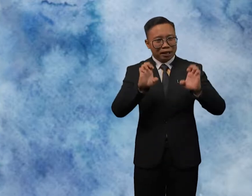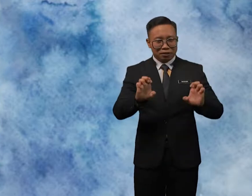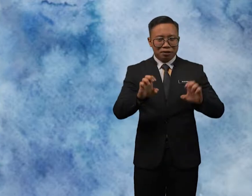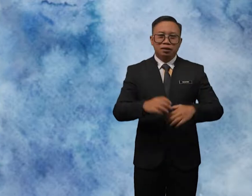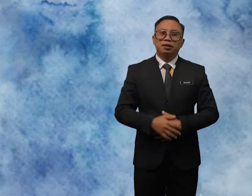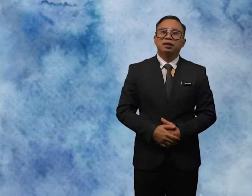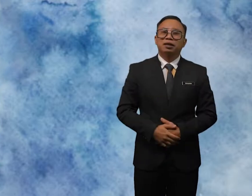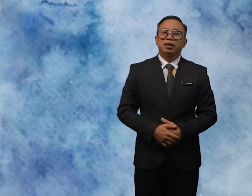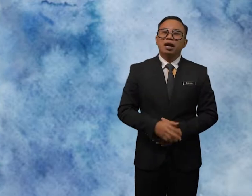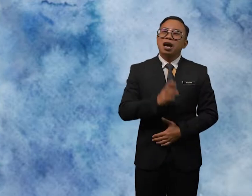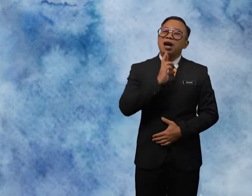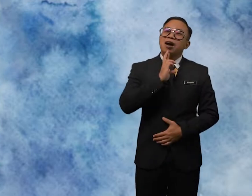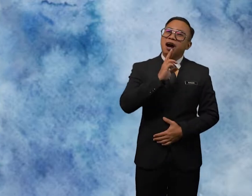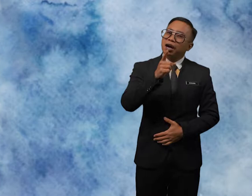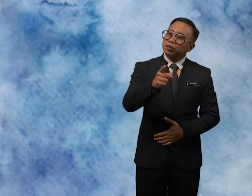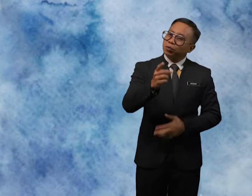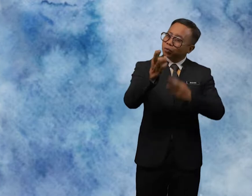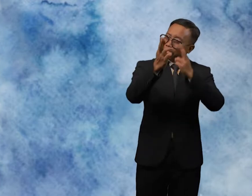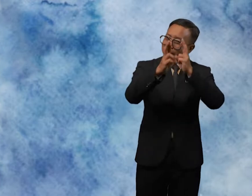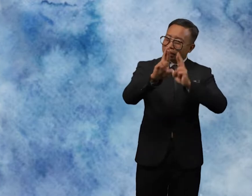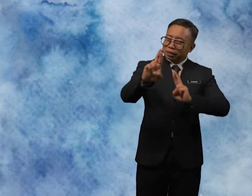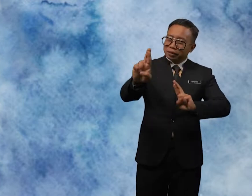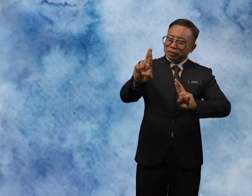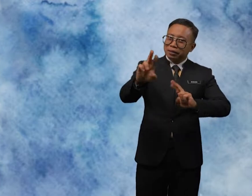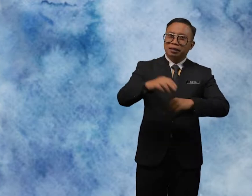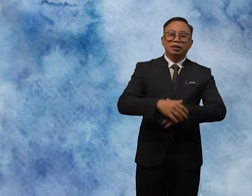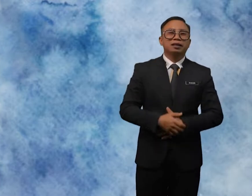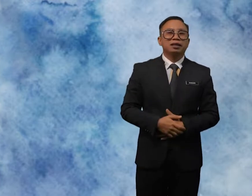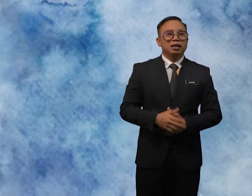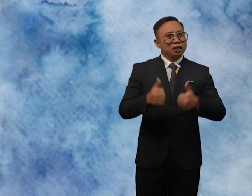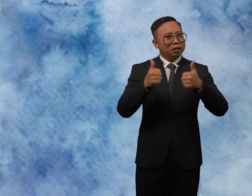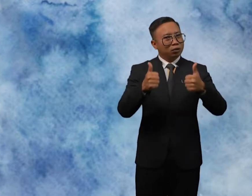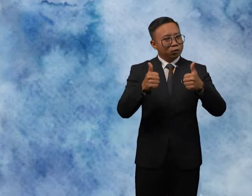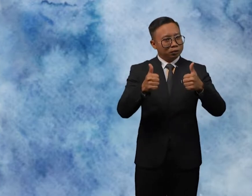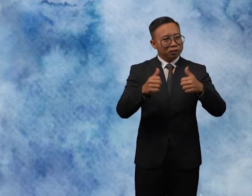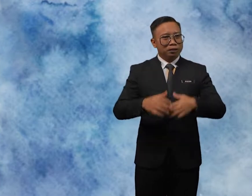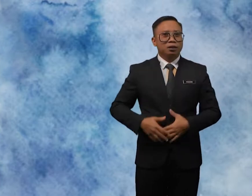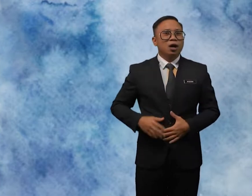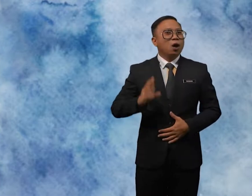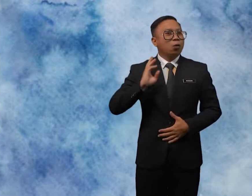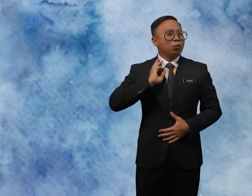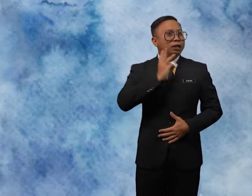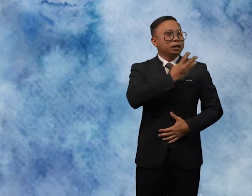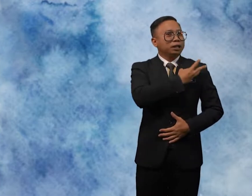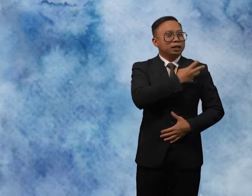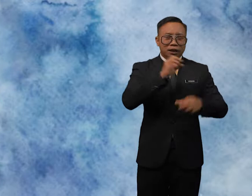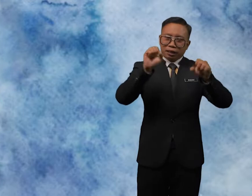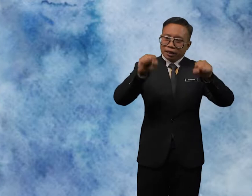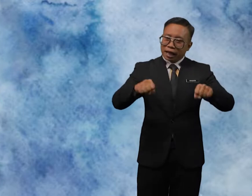Are you ready? Good We Can